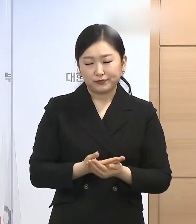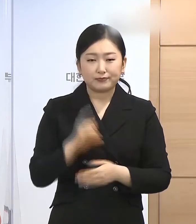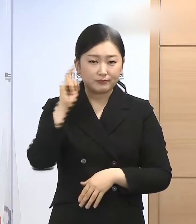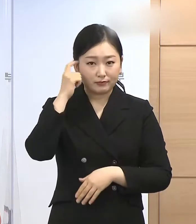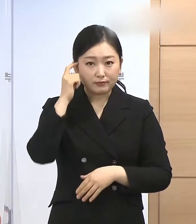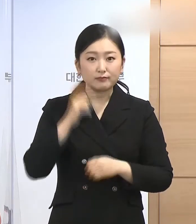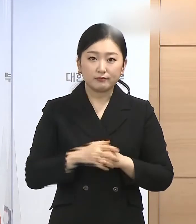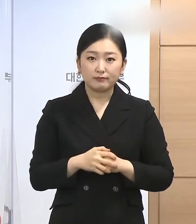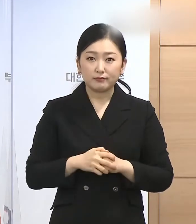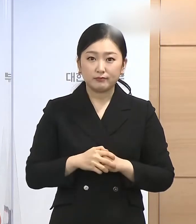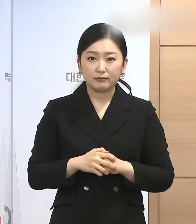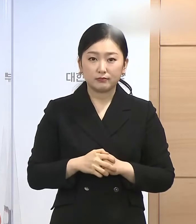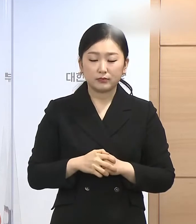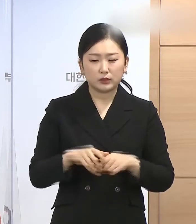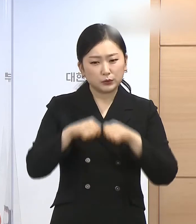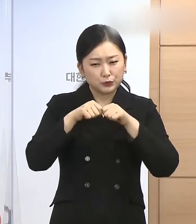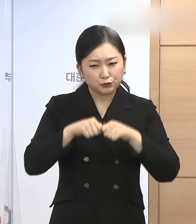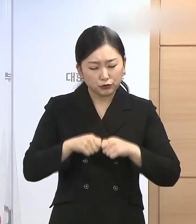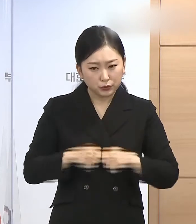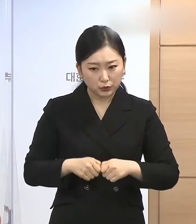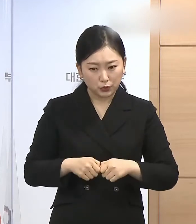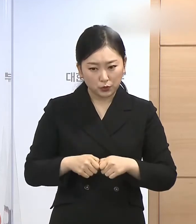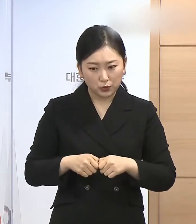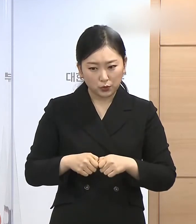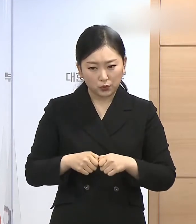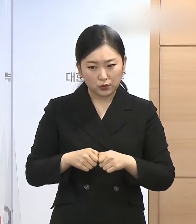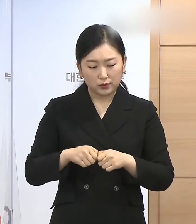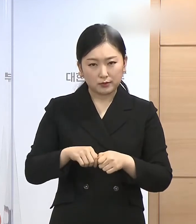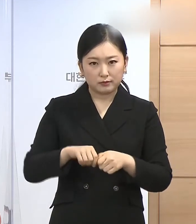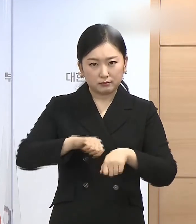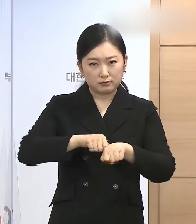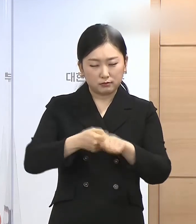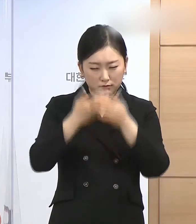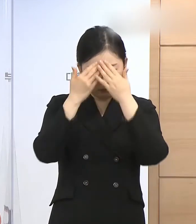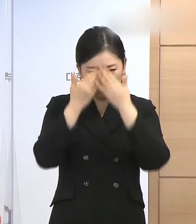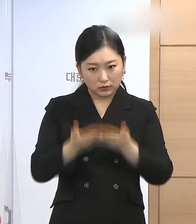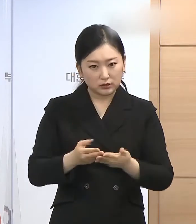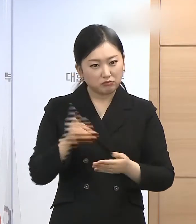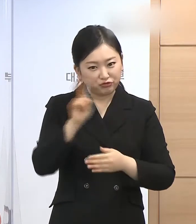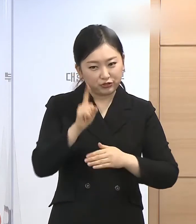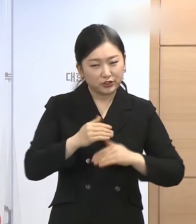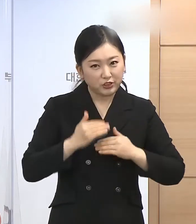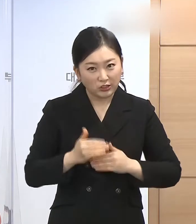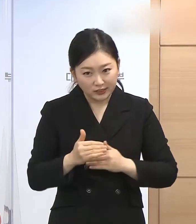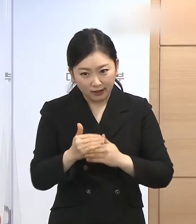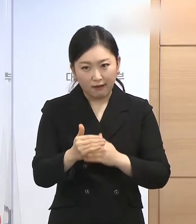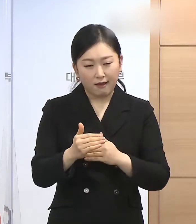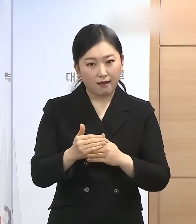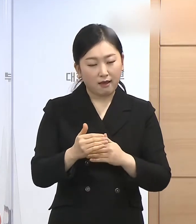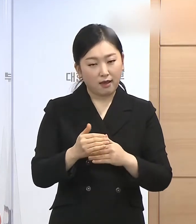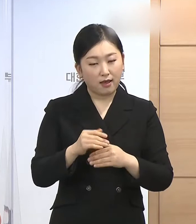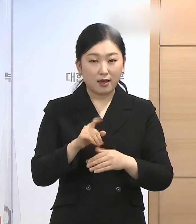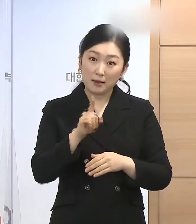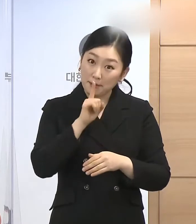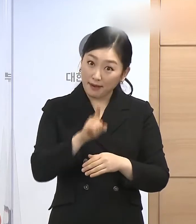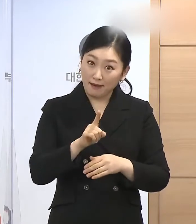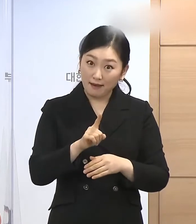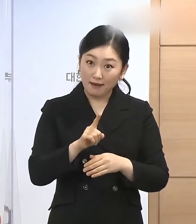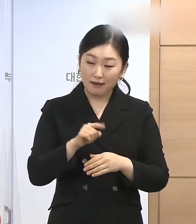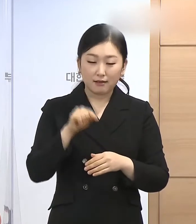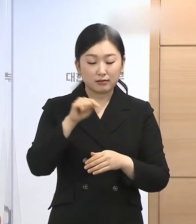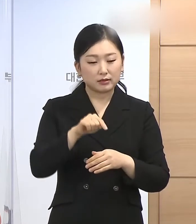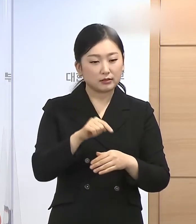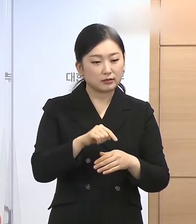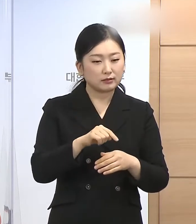있습니다. 그러나 구체적으로 사면이 어떠한 경위로 어떠한 절차를 거쳐서 이루어진지에 대해서는 그